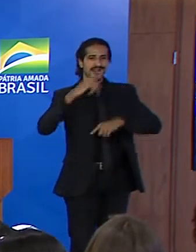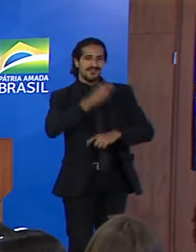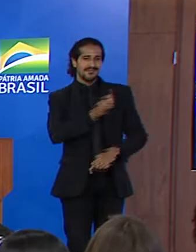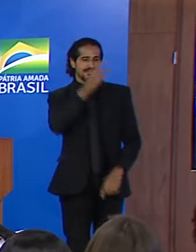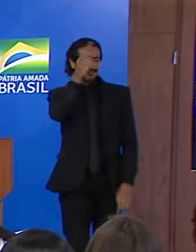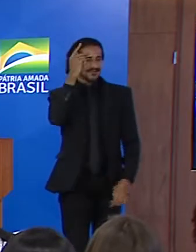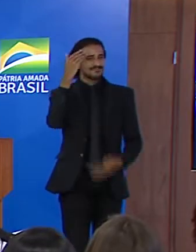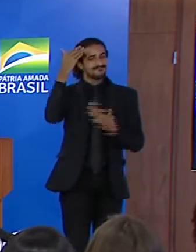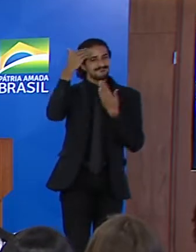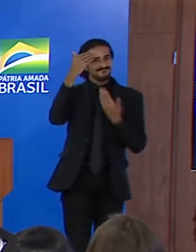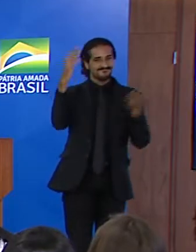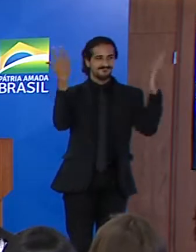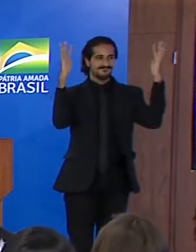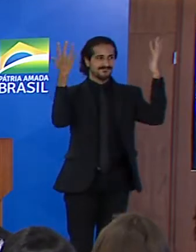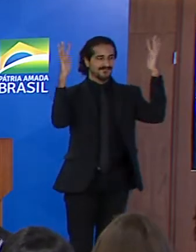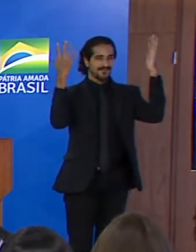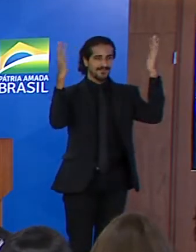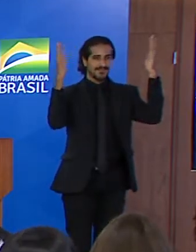obrigado